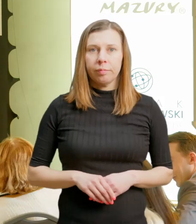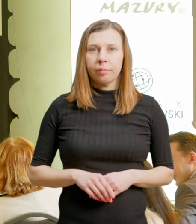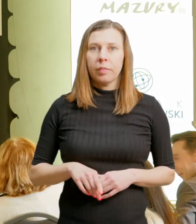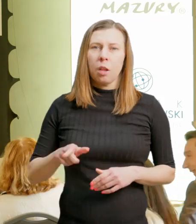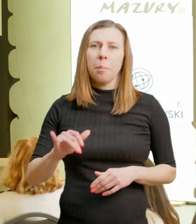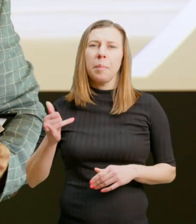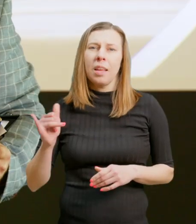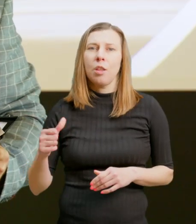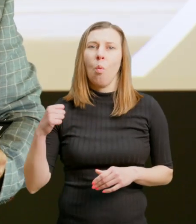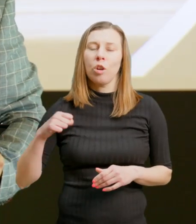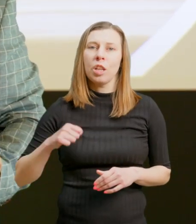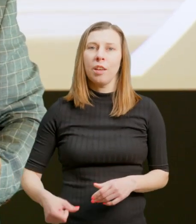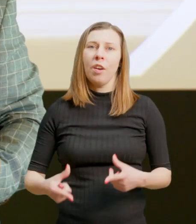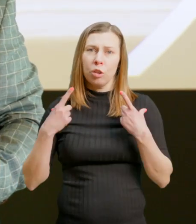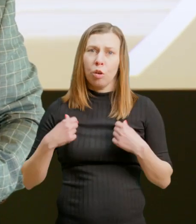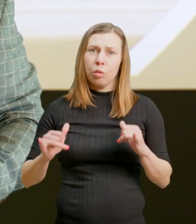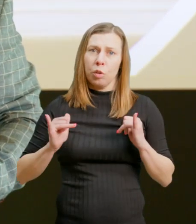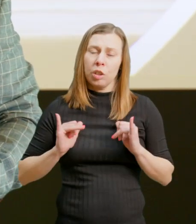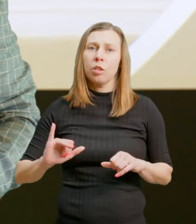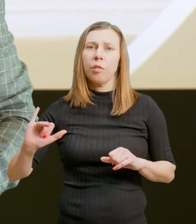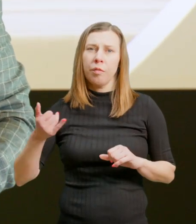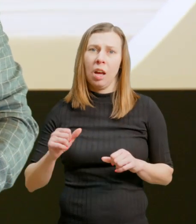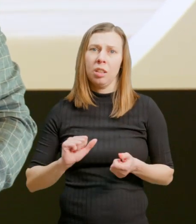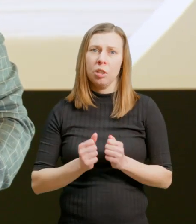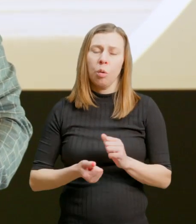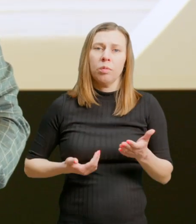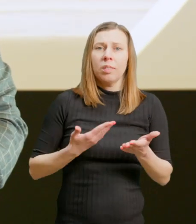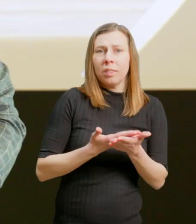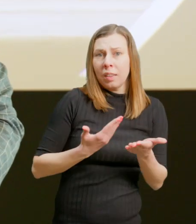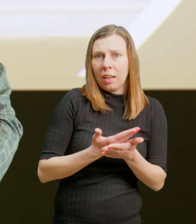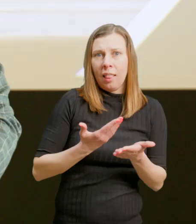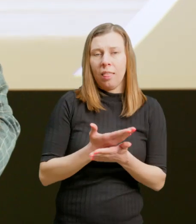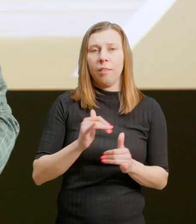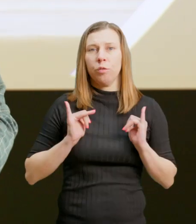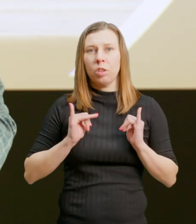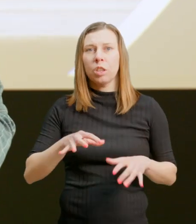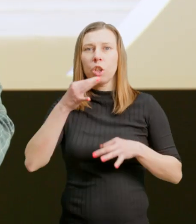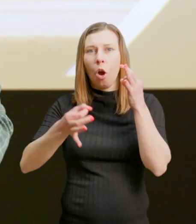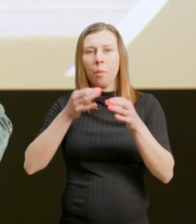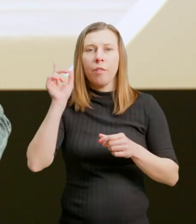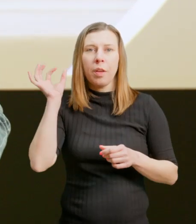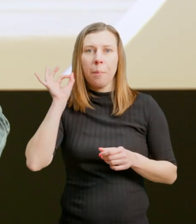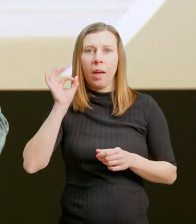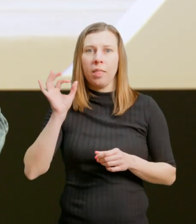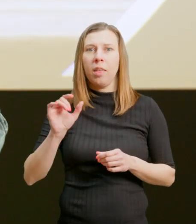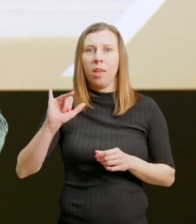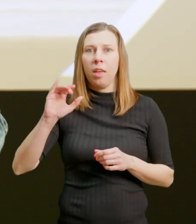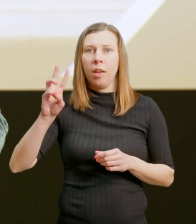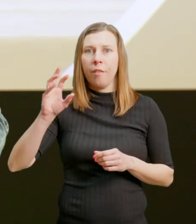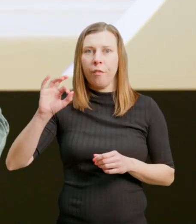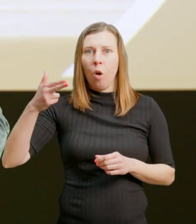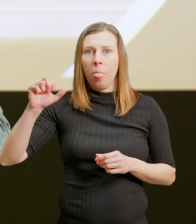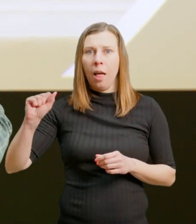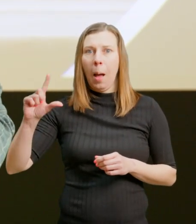O tym, jakie są oczekiwania turystów, jakie są trendy w turystyce, opowie nam pani Iwona